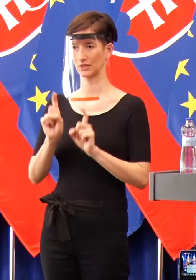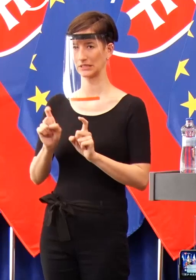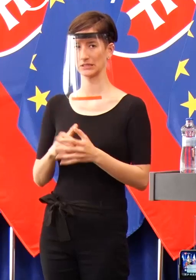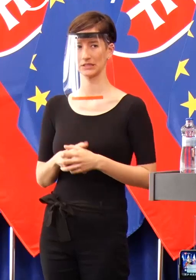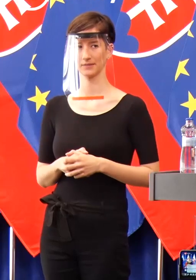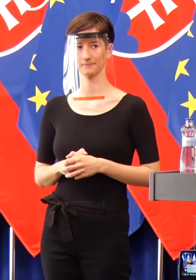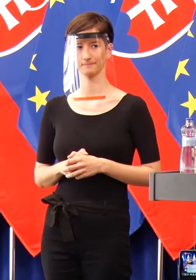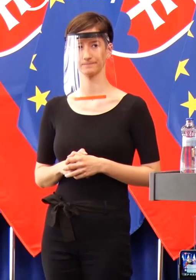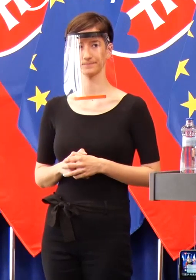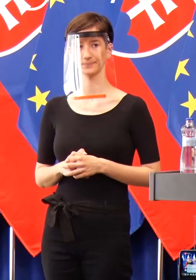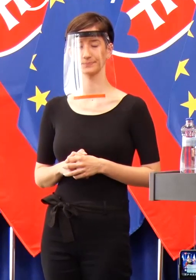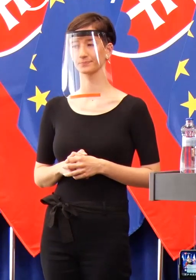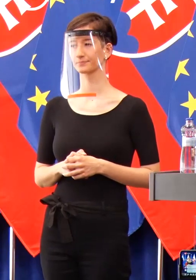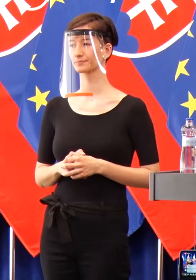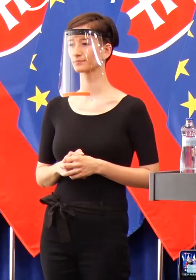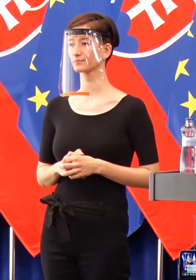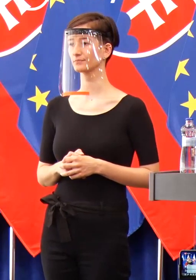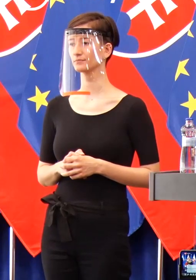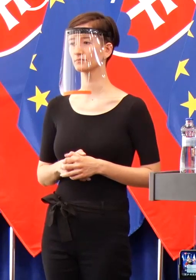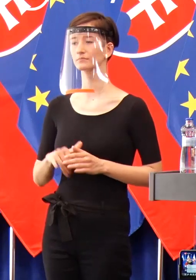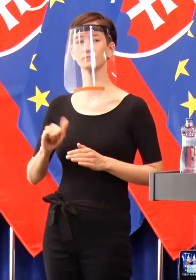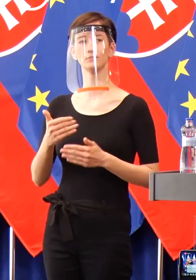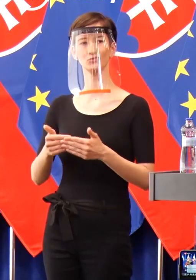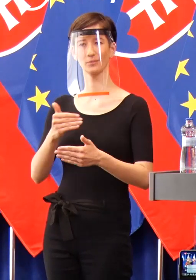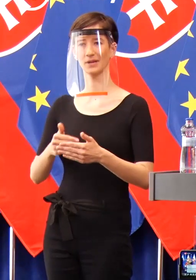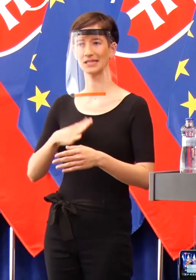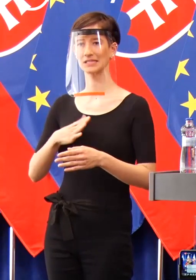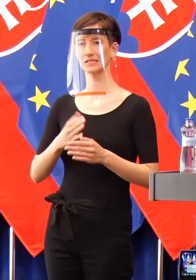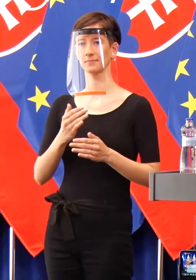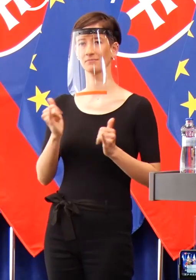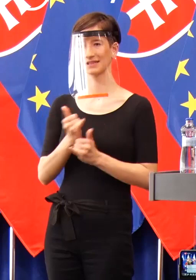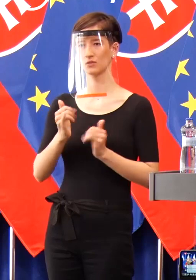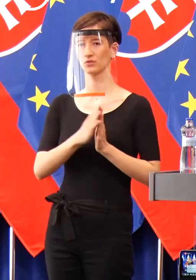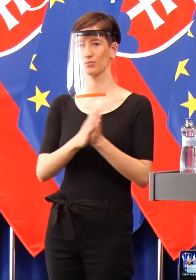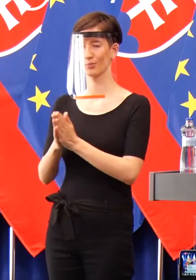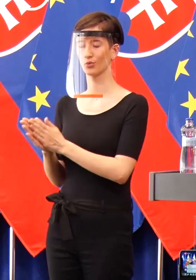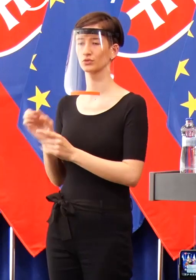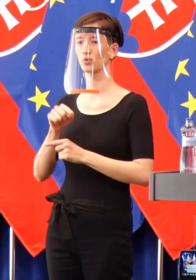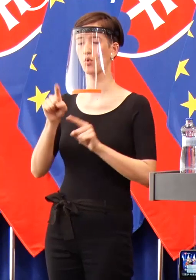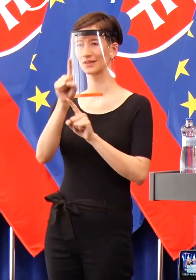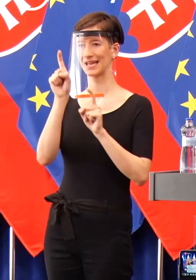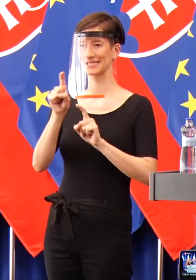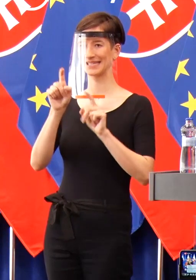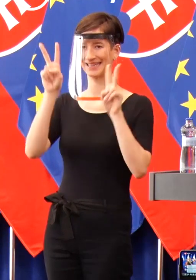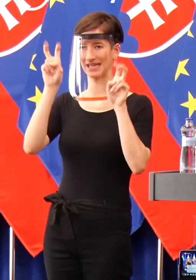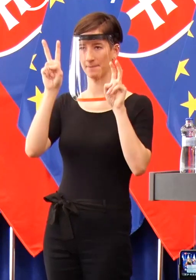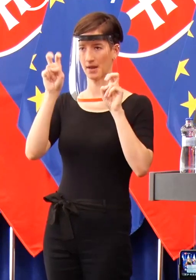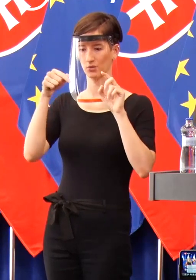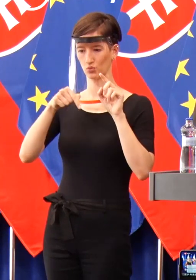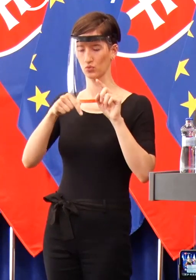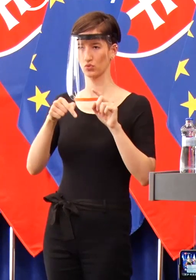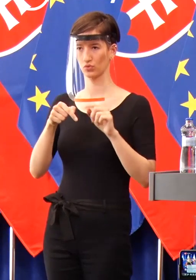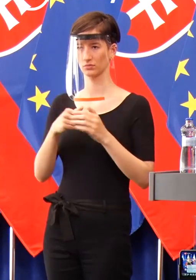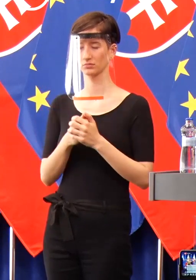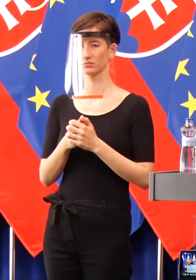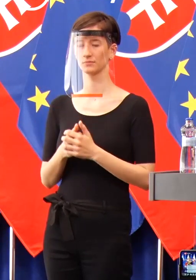môžete pochopiť. Tak, predtým, než vám dám slovo, by som mohla zcela poprosiť naozaj o zopár otázok, hlavne k téme, keďže pán premiér ako avizoval, ešte